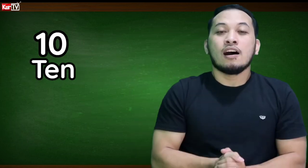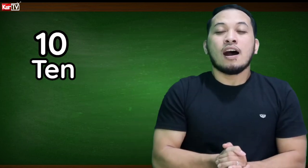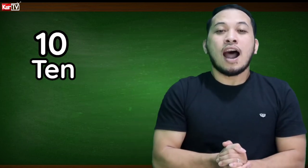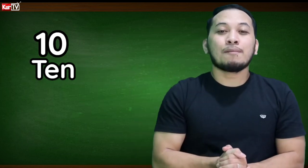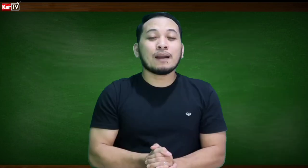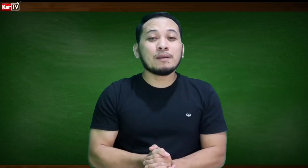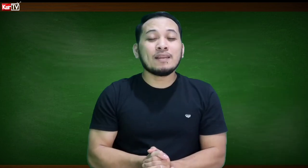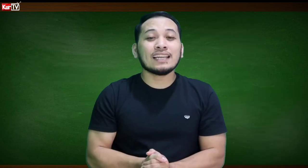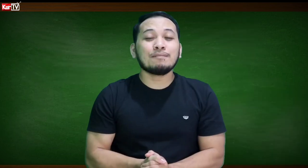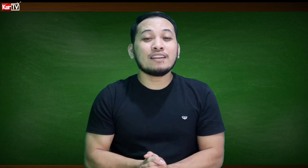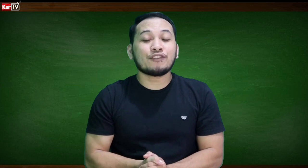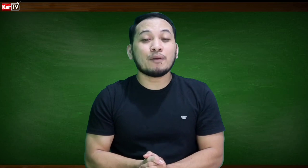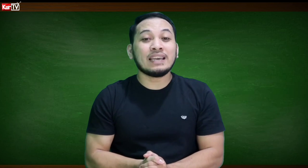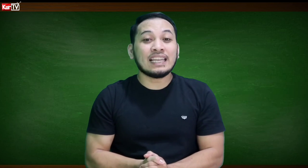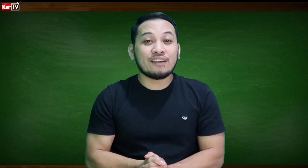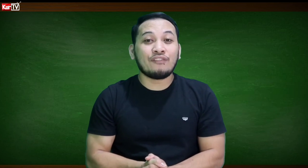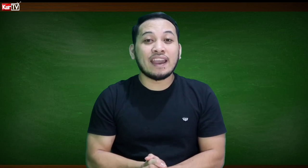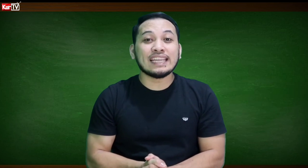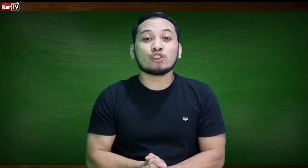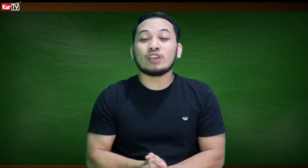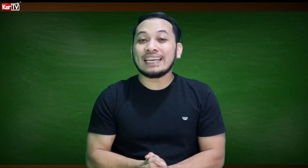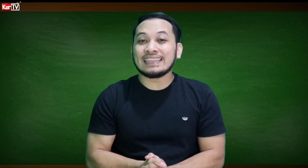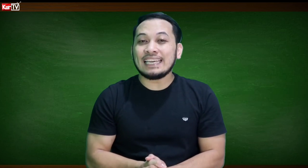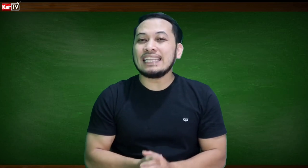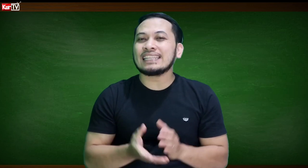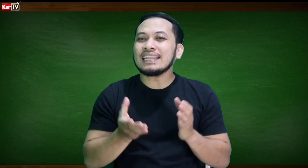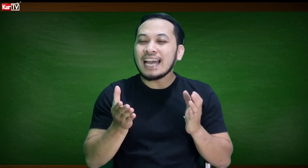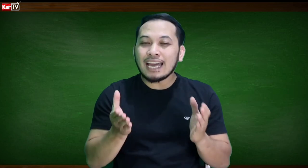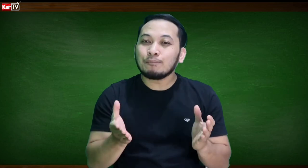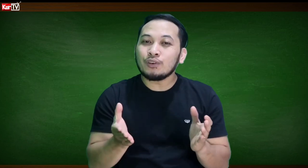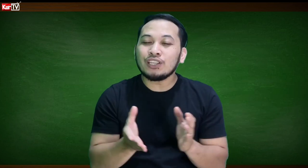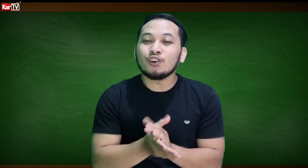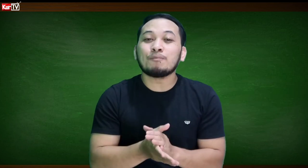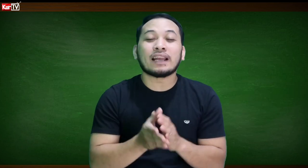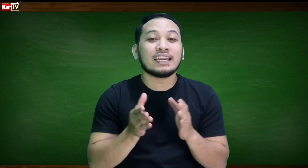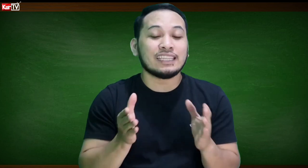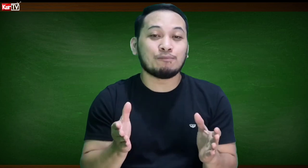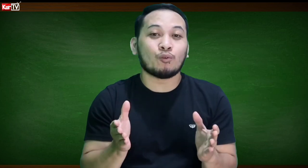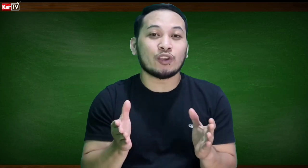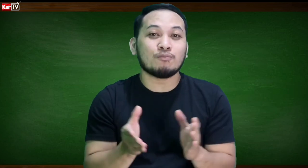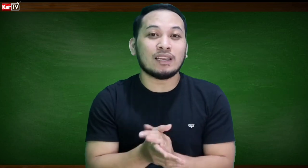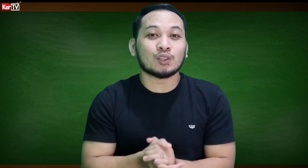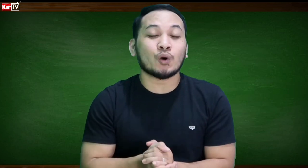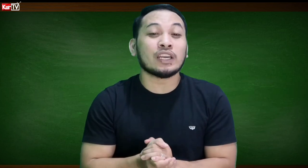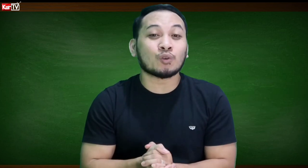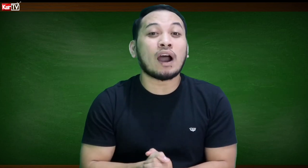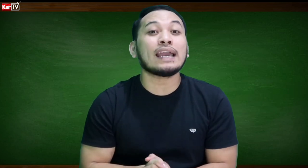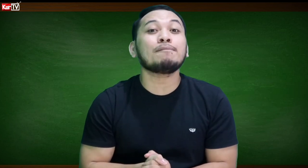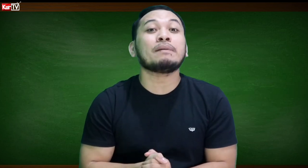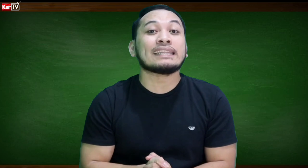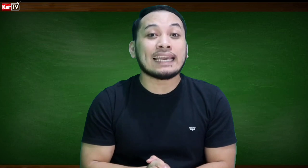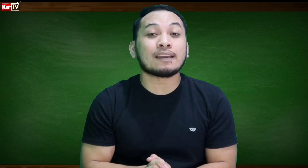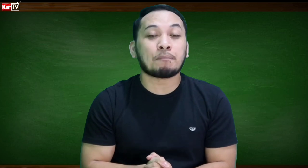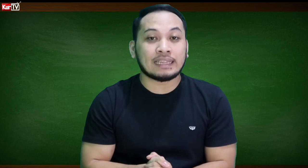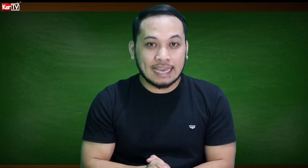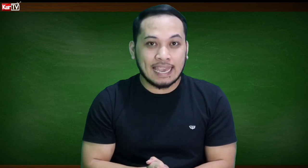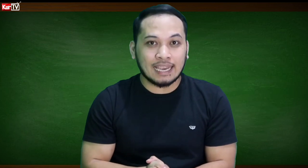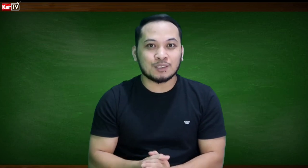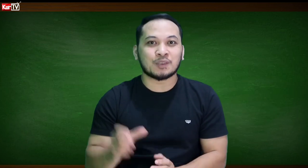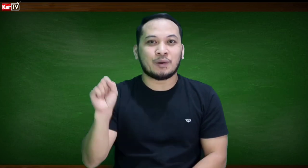Ang pagbibilang naman from 11 to 19, tangkaan po ninyo para hindi po kayo malito. Ito ay pitik-pitik. So,